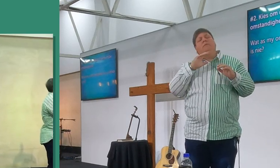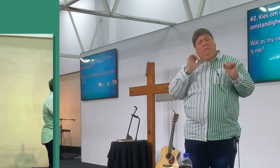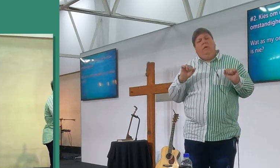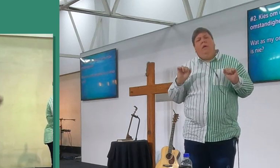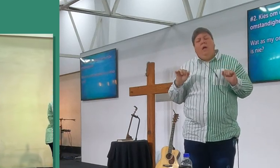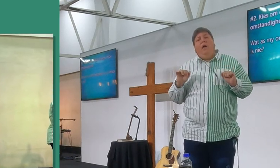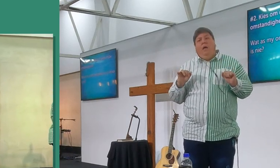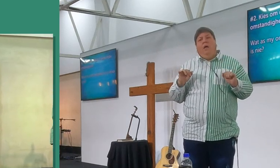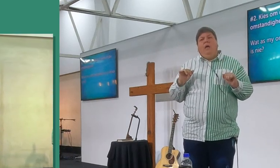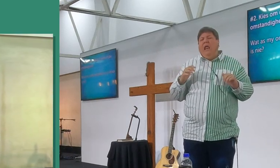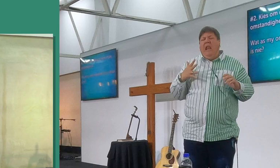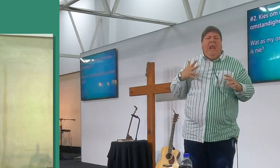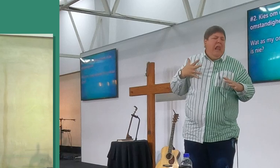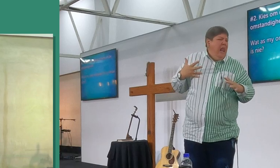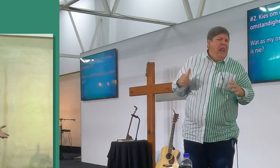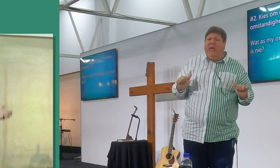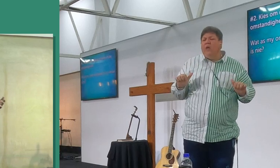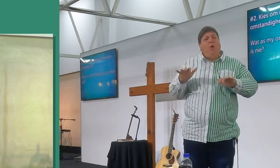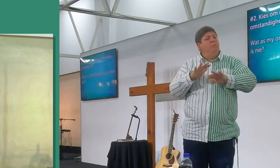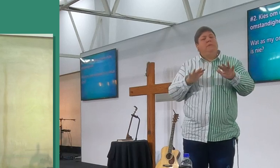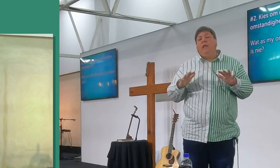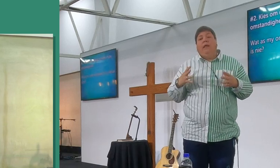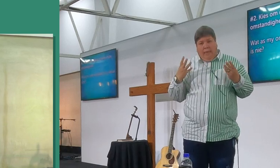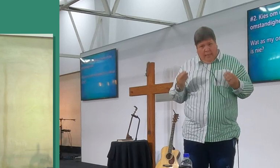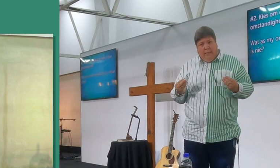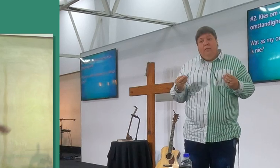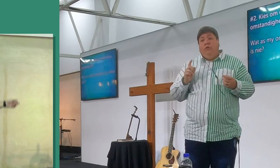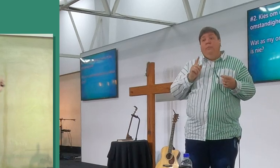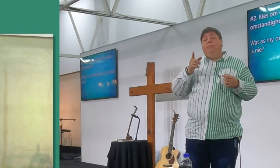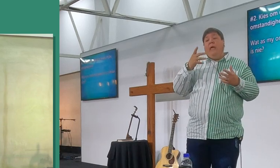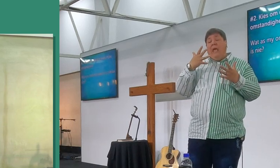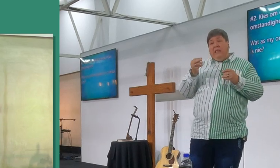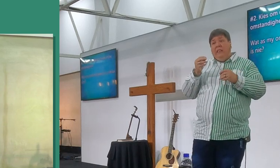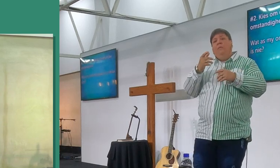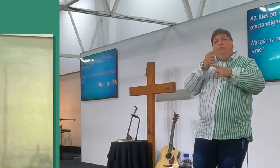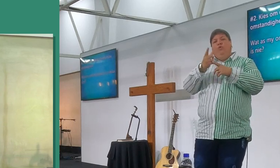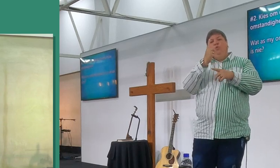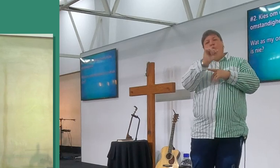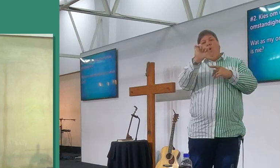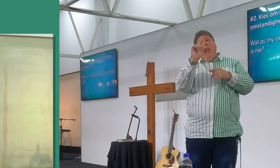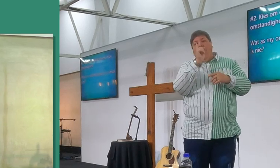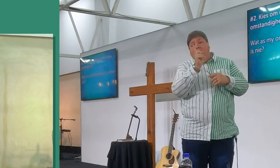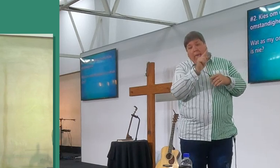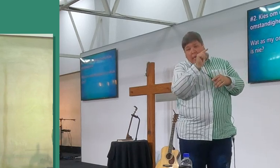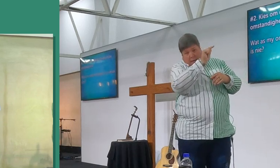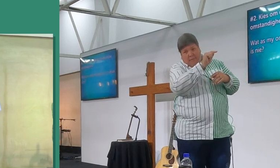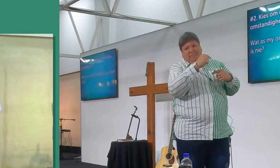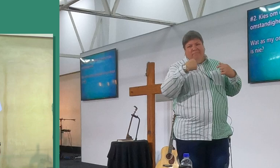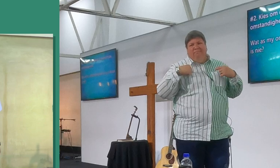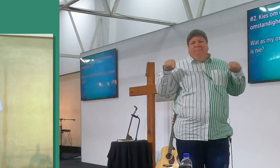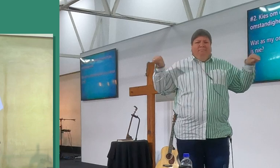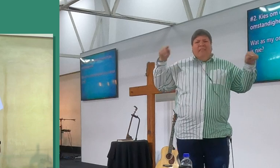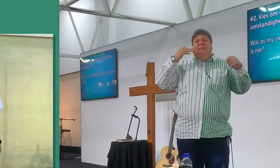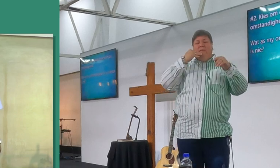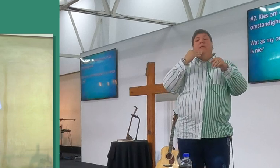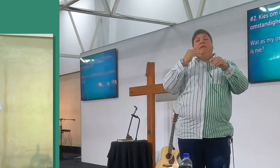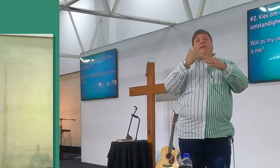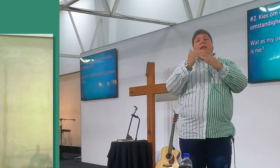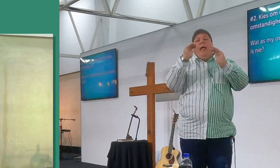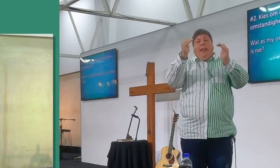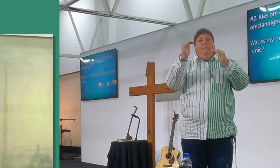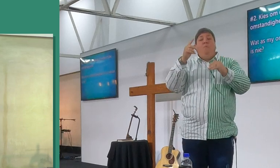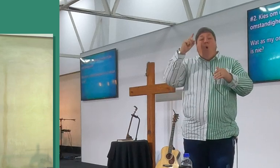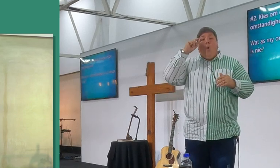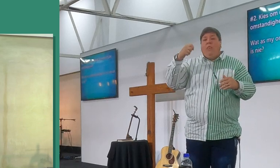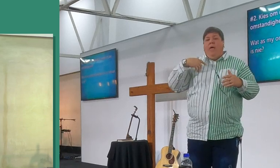nie lekker is, en dis hoe kom jy met Dome Christ moet kom praat, maar hoor jy, ek wil net iets jy sê van Dome Christ, moet nie denk Dome Christ, het die toverstaf hier om